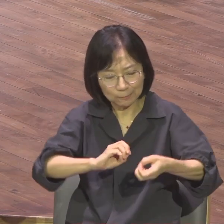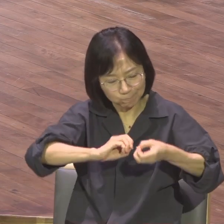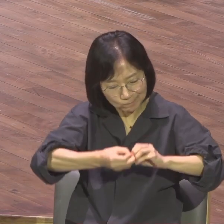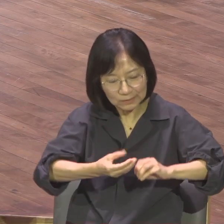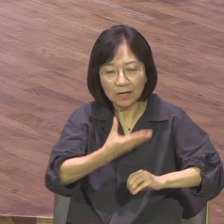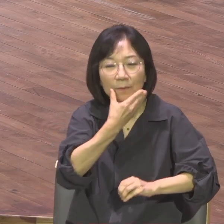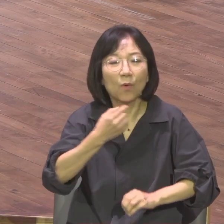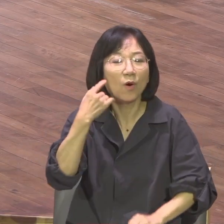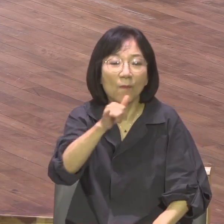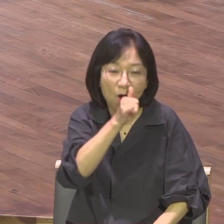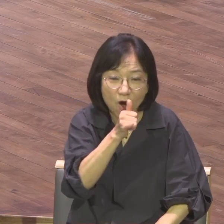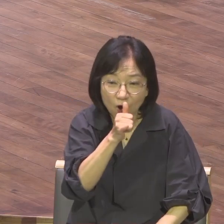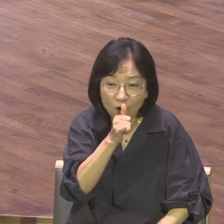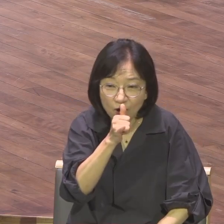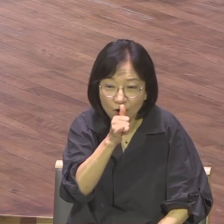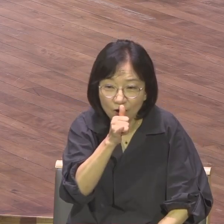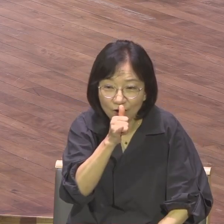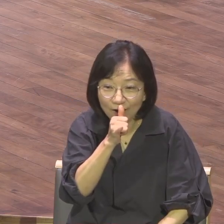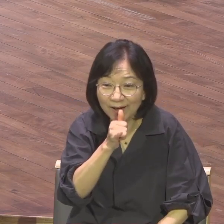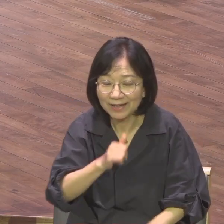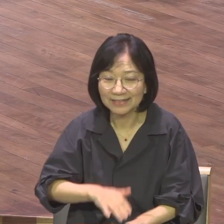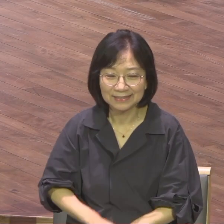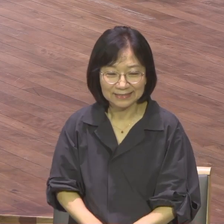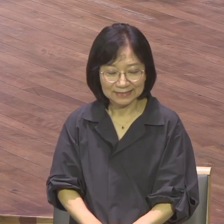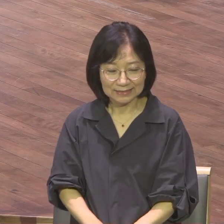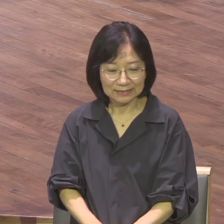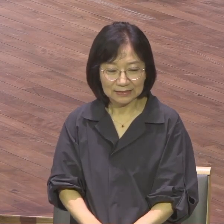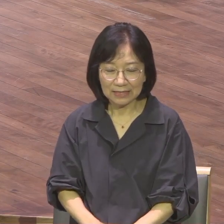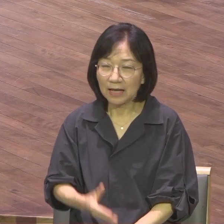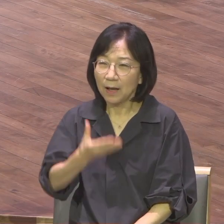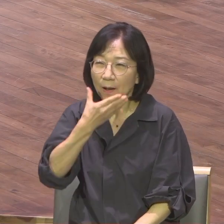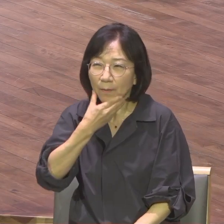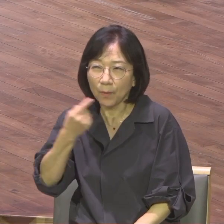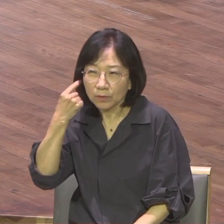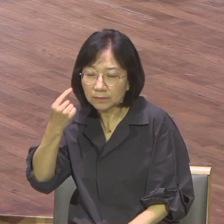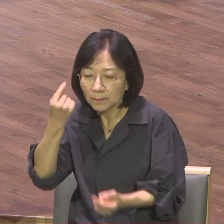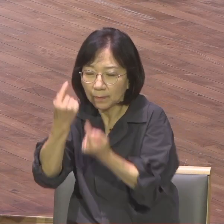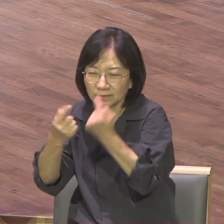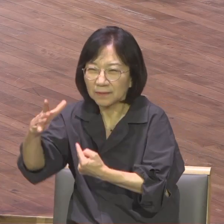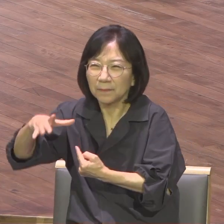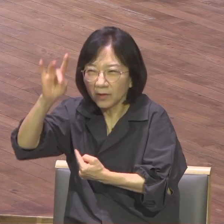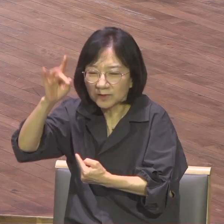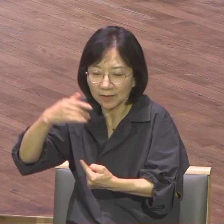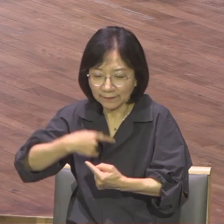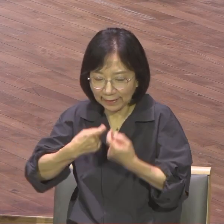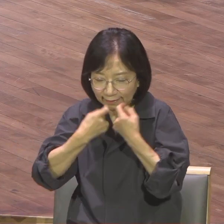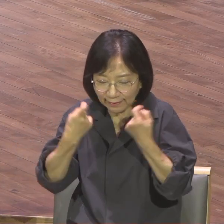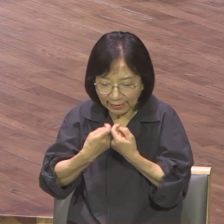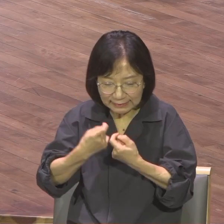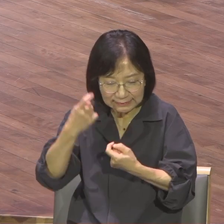복음 이전에 내 안에 이미 각인되고 뿌리 내리고 체질된 그 세상의 사상과 지식들이